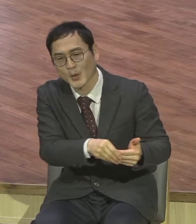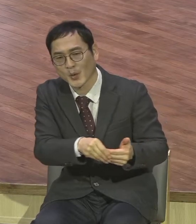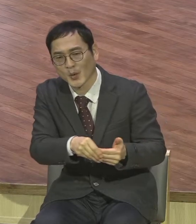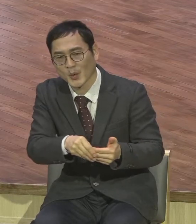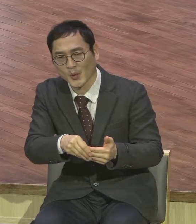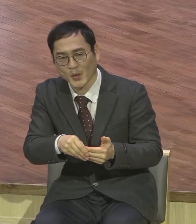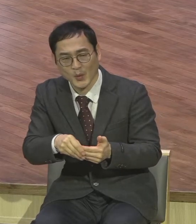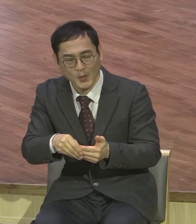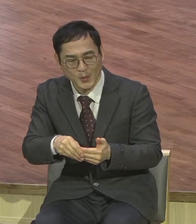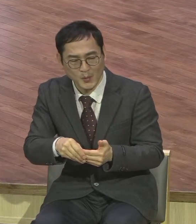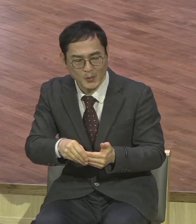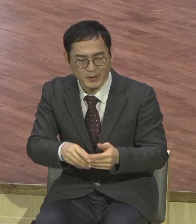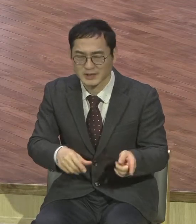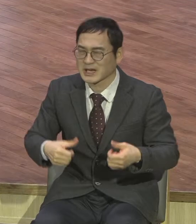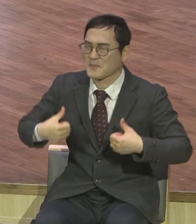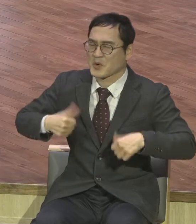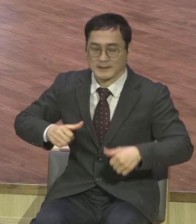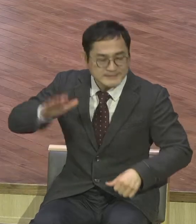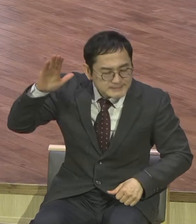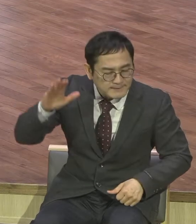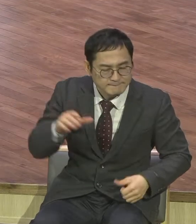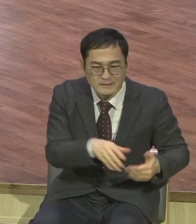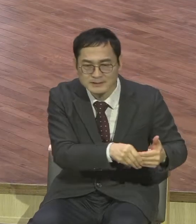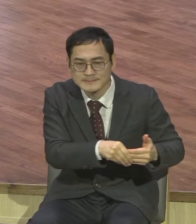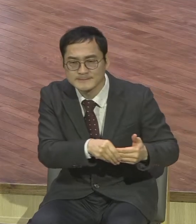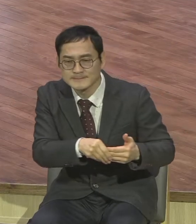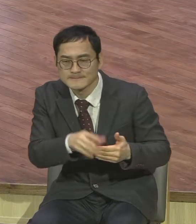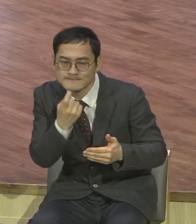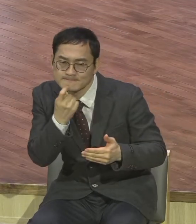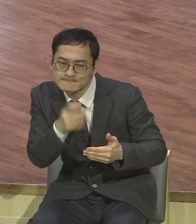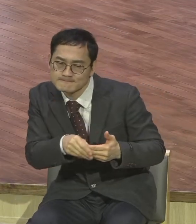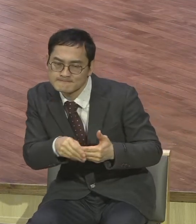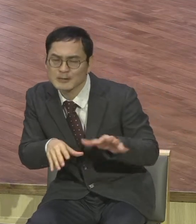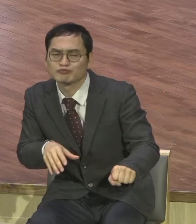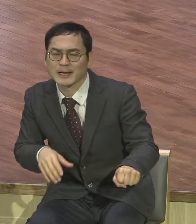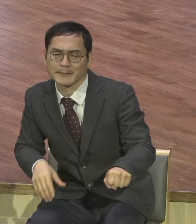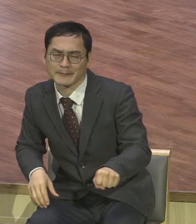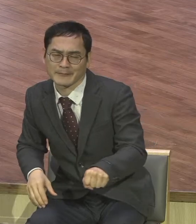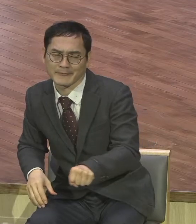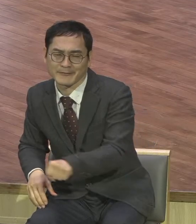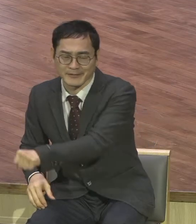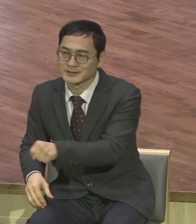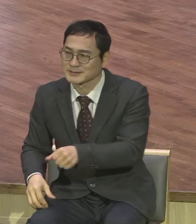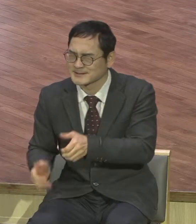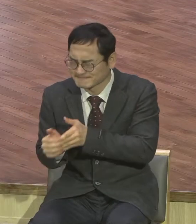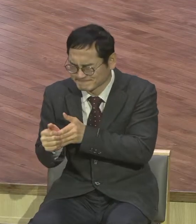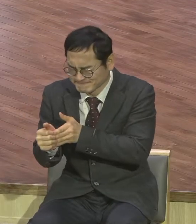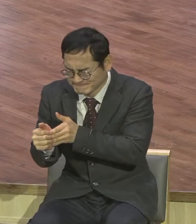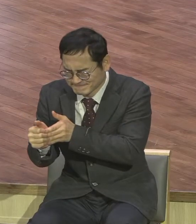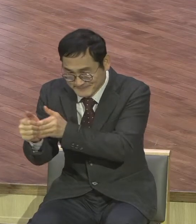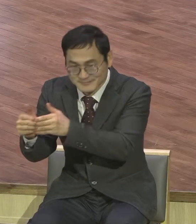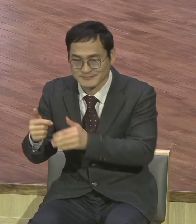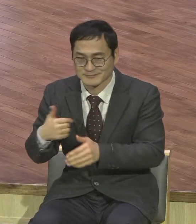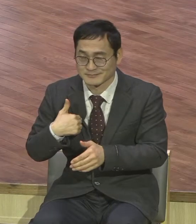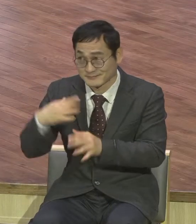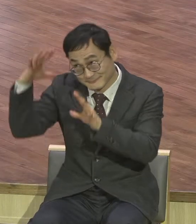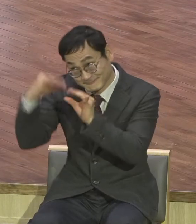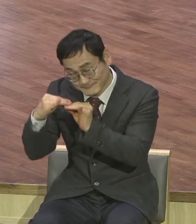어려워보다 끝까지가. 중단 없는 도전을 하게 되면. 반드시 보여 변화와 성정이